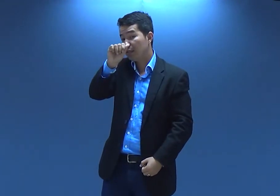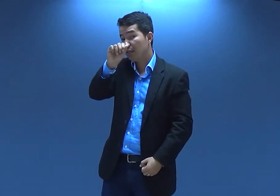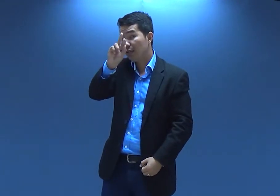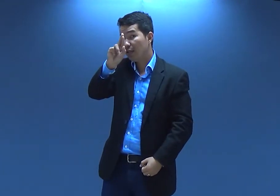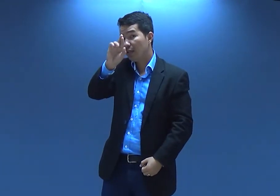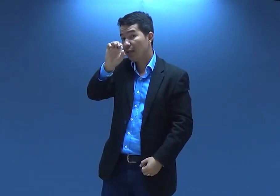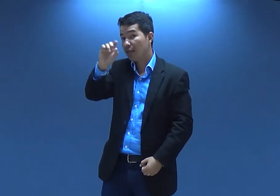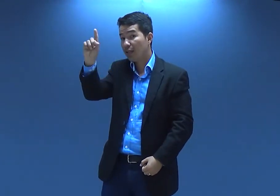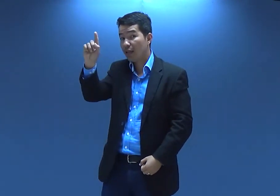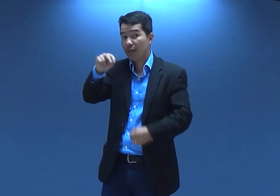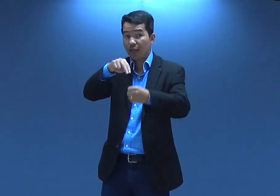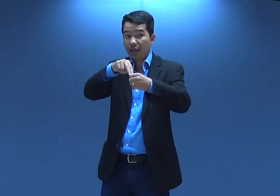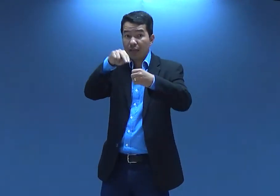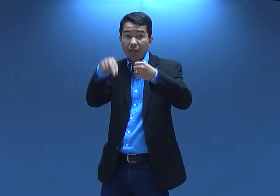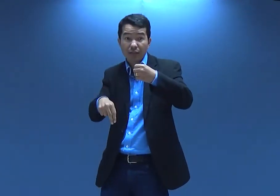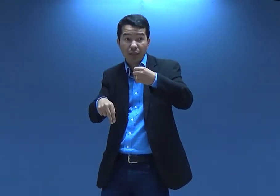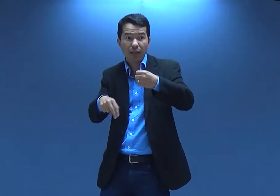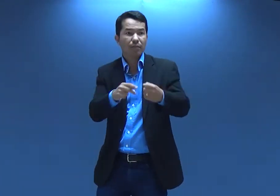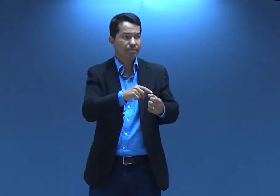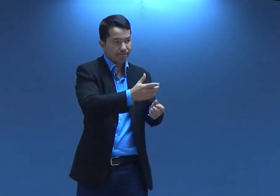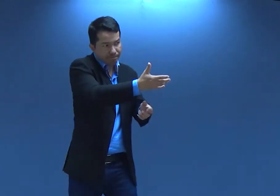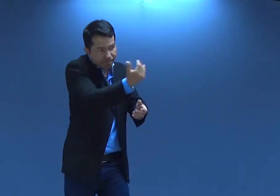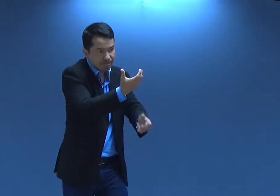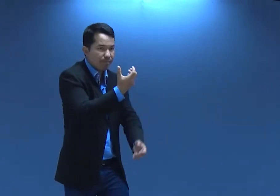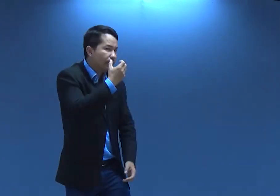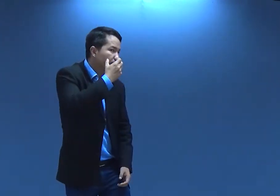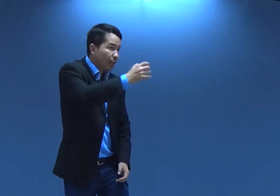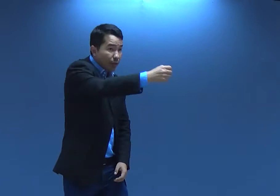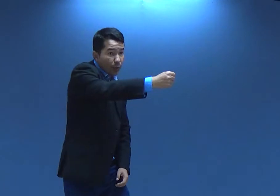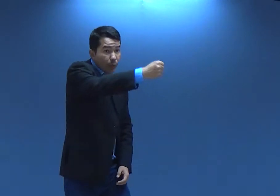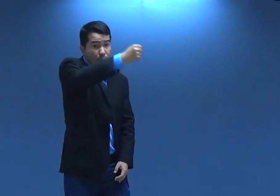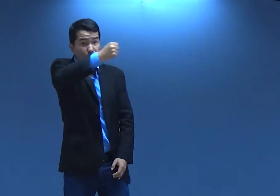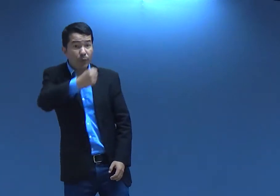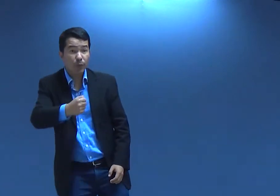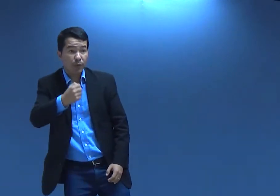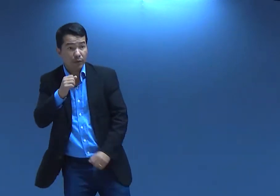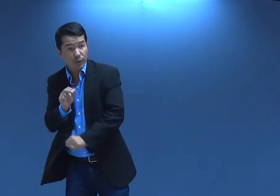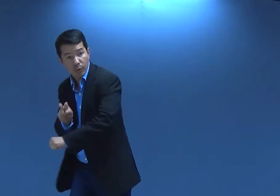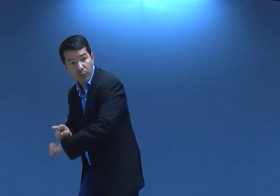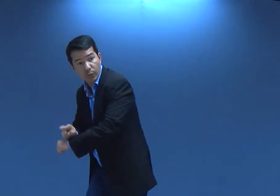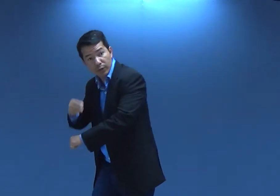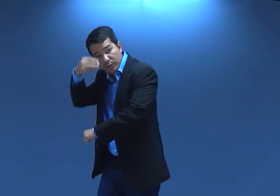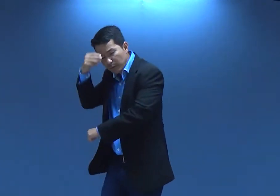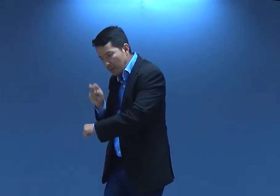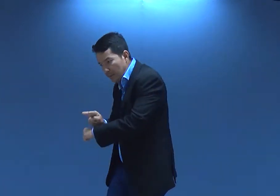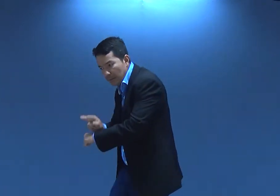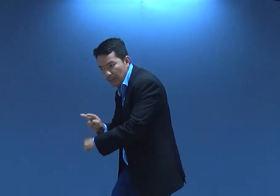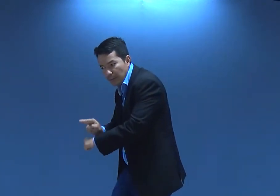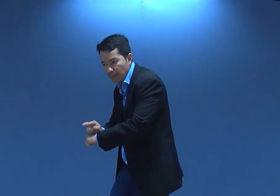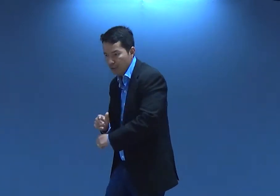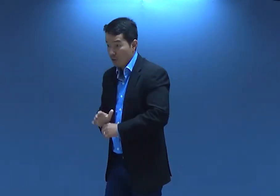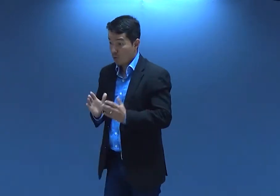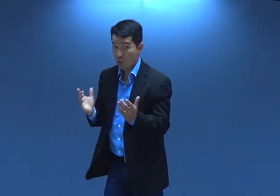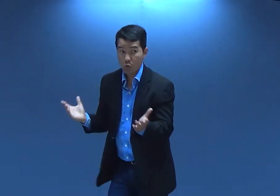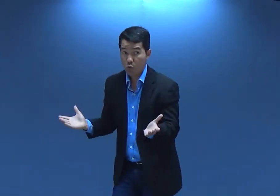E na Nazaré, eles traziam a criança pra lá e eles cuidavam, né?